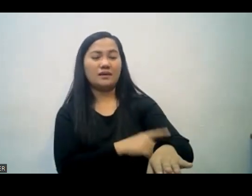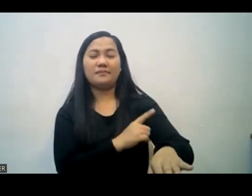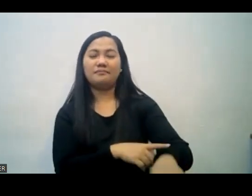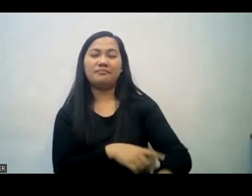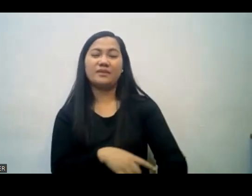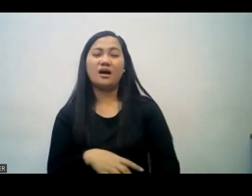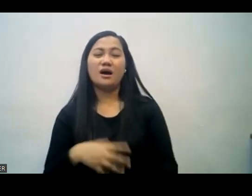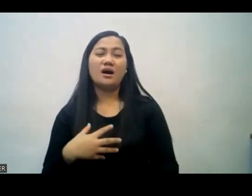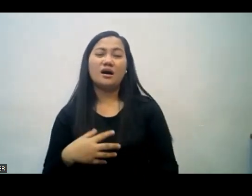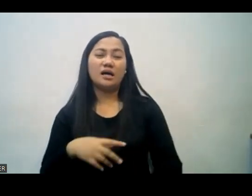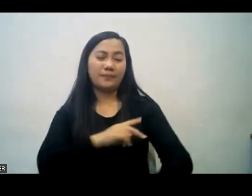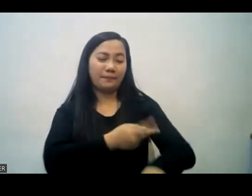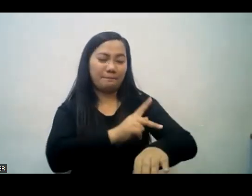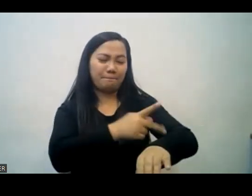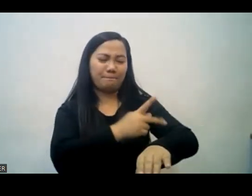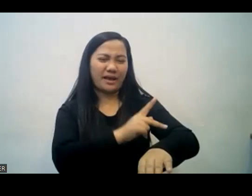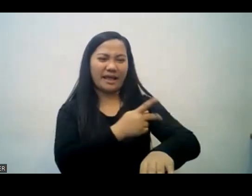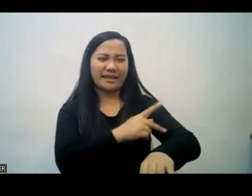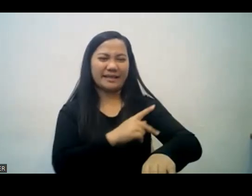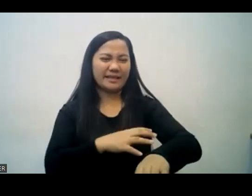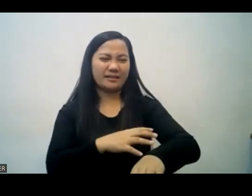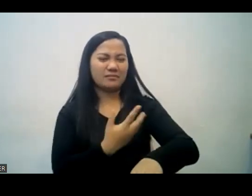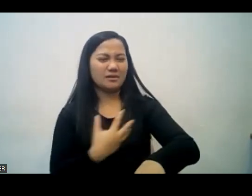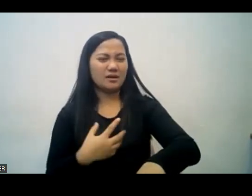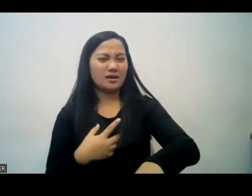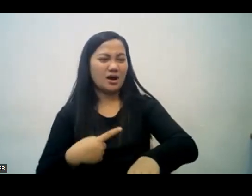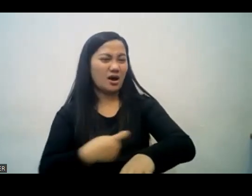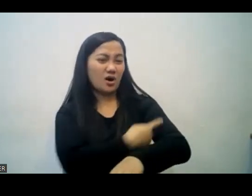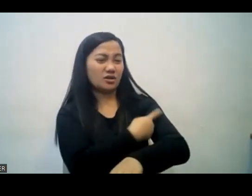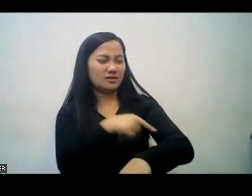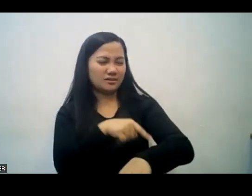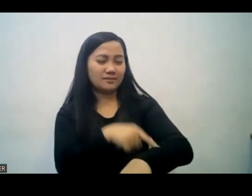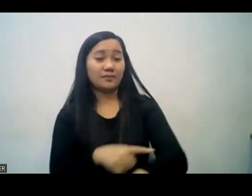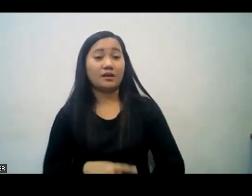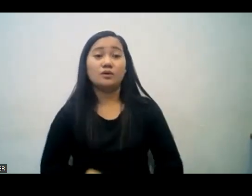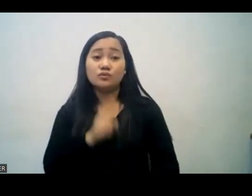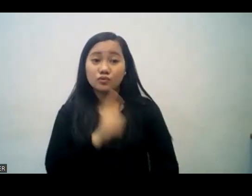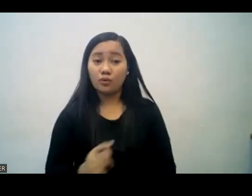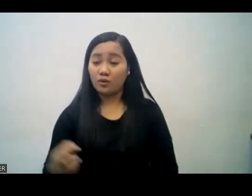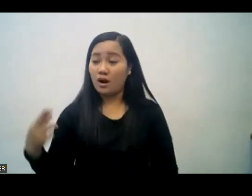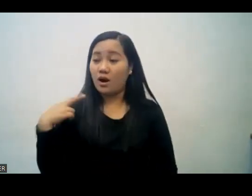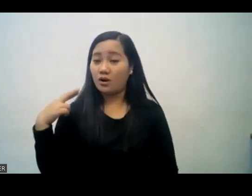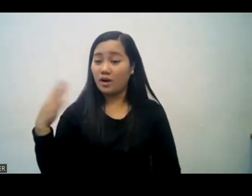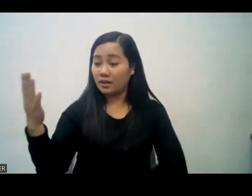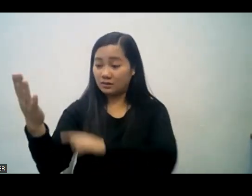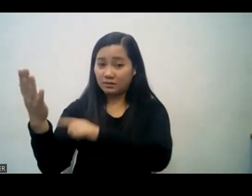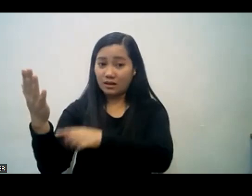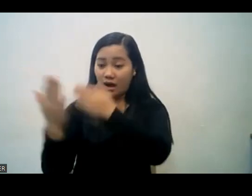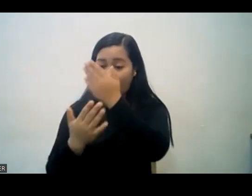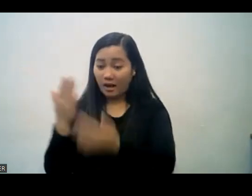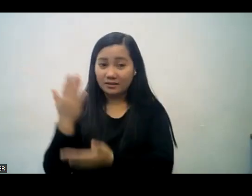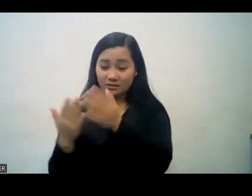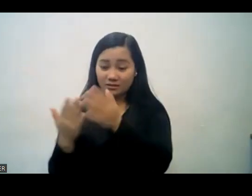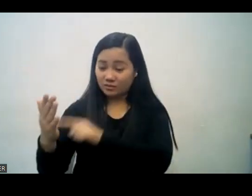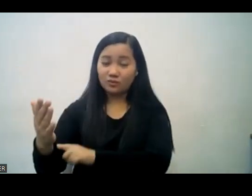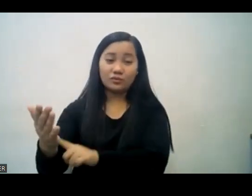kaya kapag yung aking kaliwang kamay ay may sakit o hindi makakilos yung kanang kamay siya po ang lahat ng gagawa just like